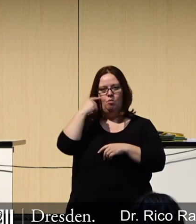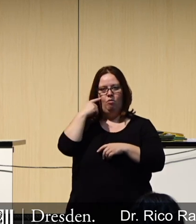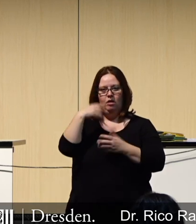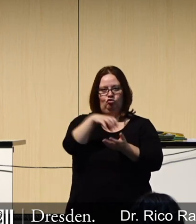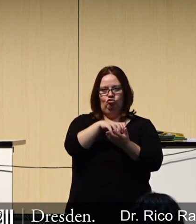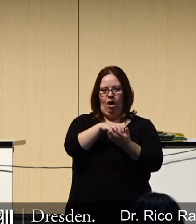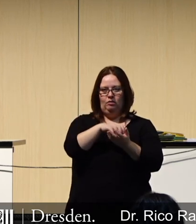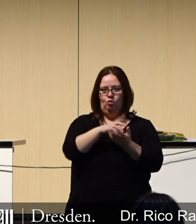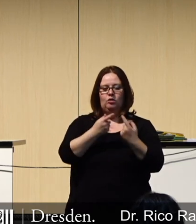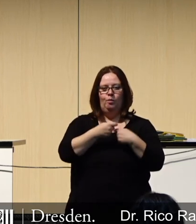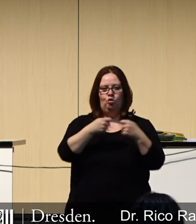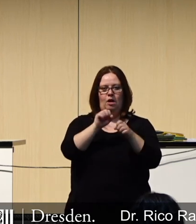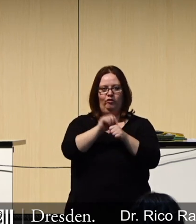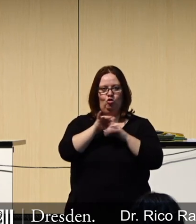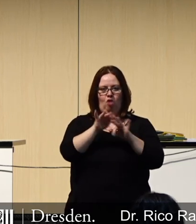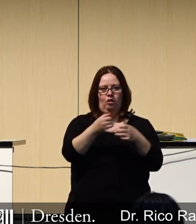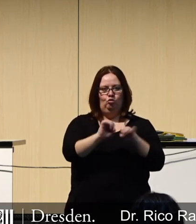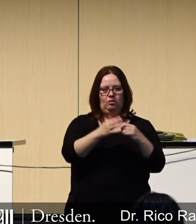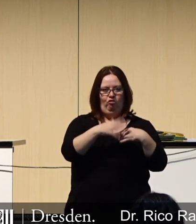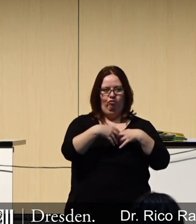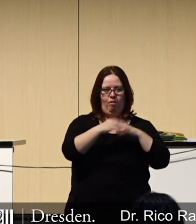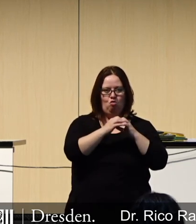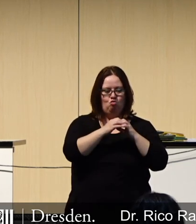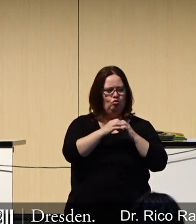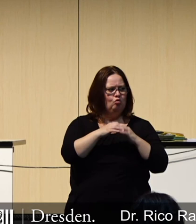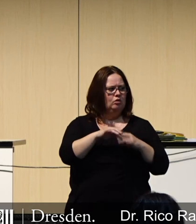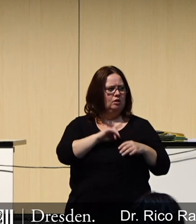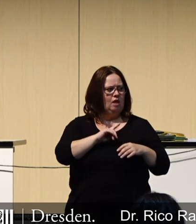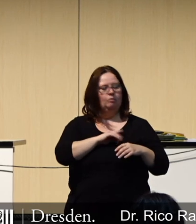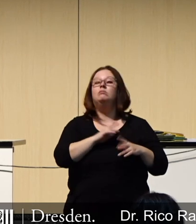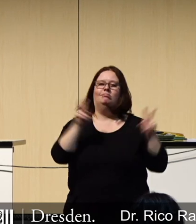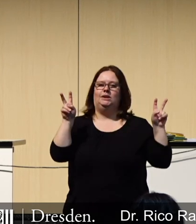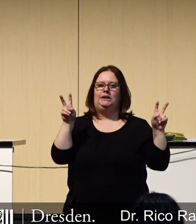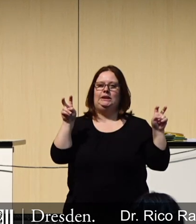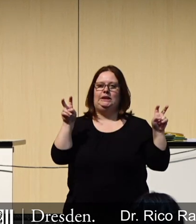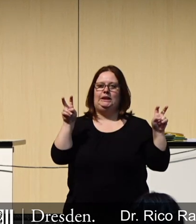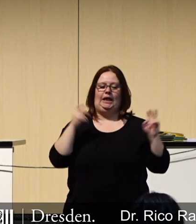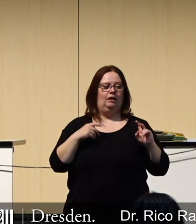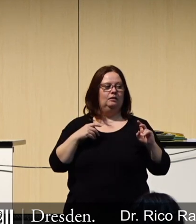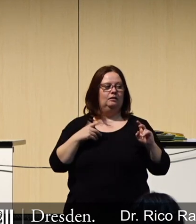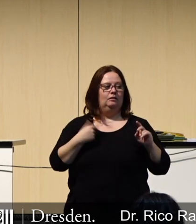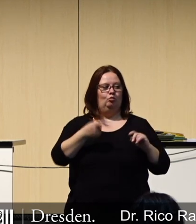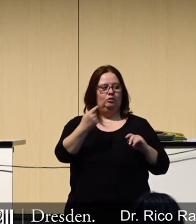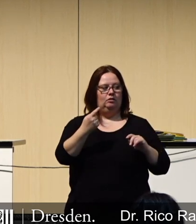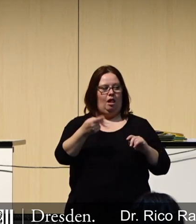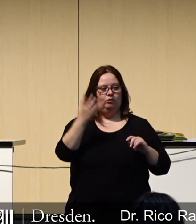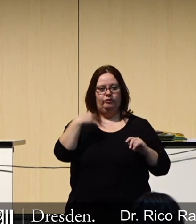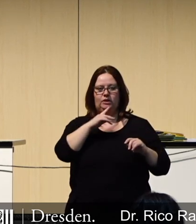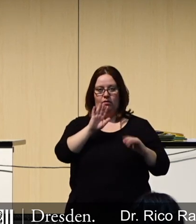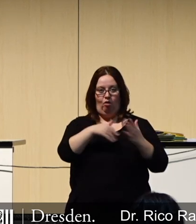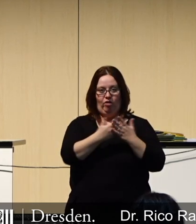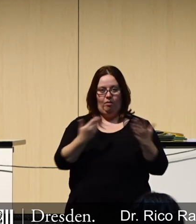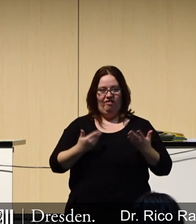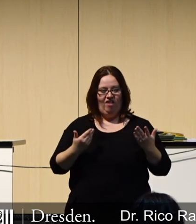Standort des Bundesamts für Strahlenschutz aufgebaut. Und ich kann da zitieren aus dem, was die sich zur